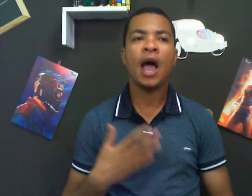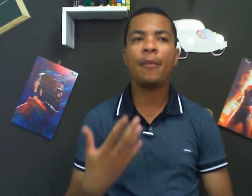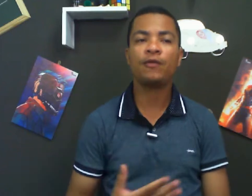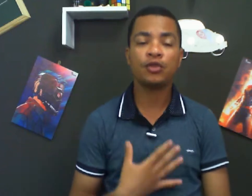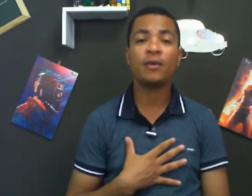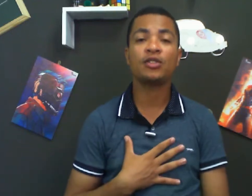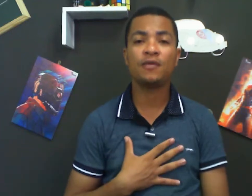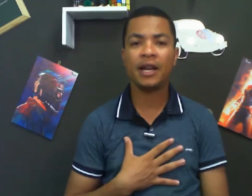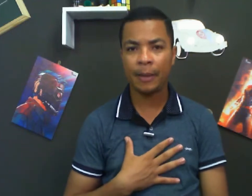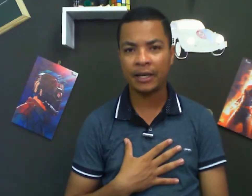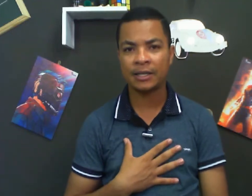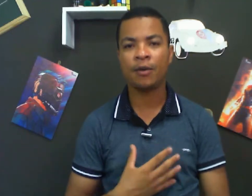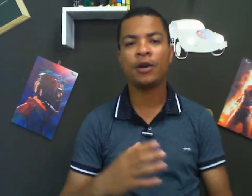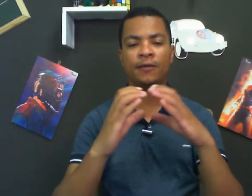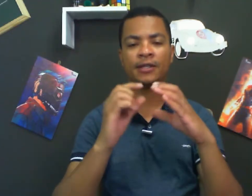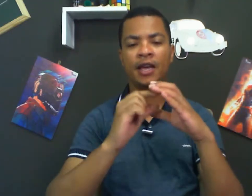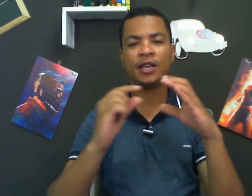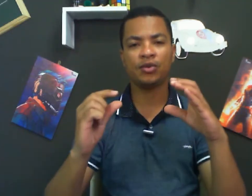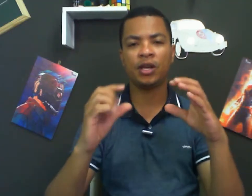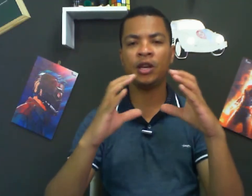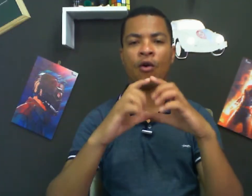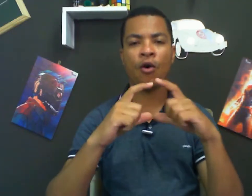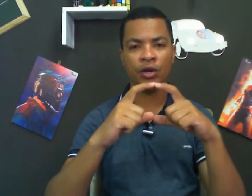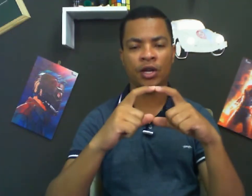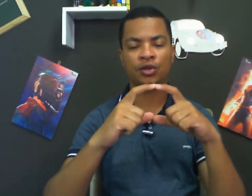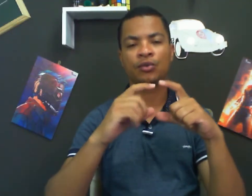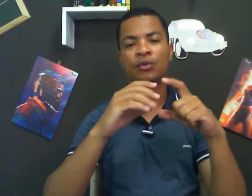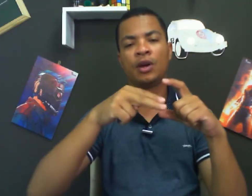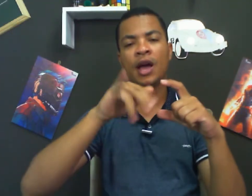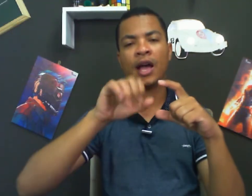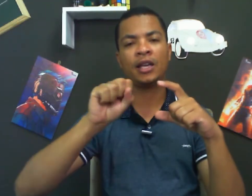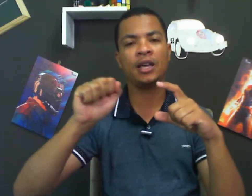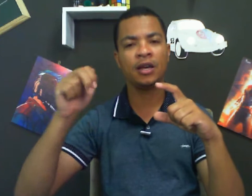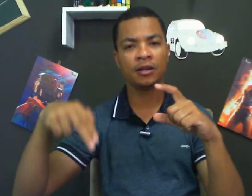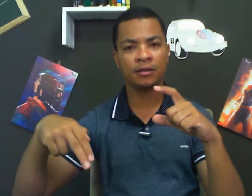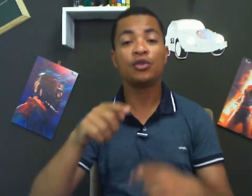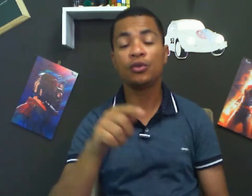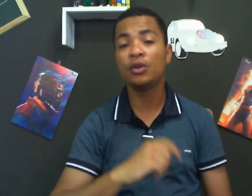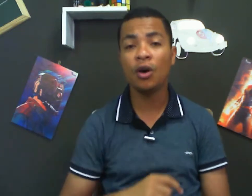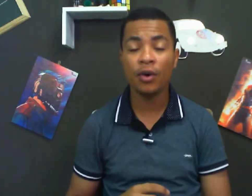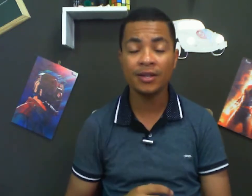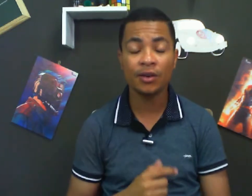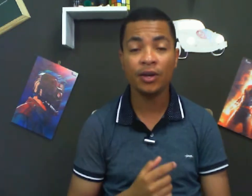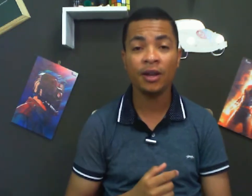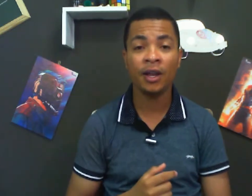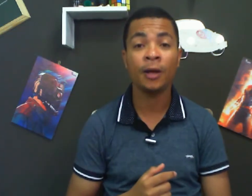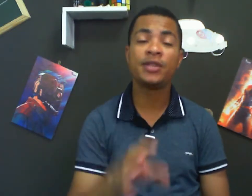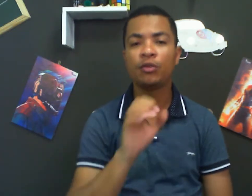Ah, professor, mas se eu estiver na interpretação e eu fizer isso aqui ou isso aqui e o surdo não conhecer ou não entender. Sinto